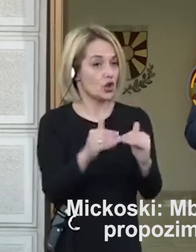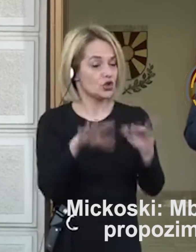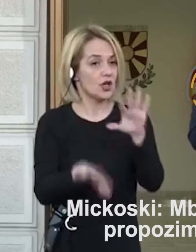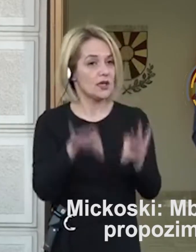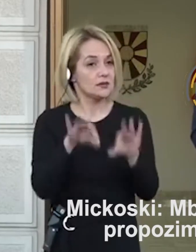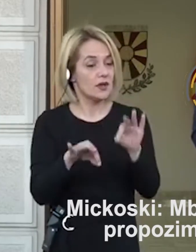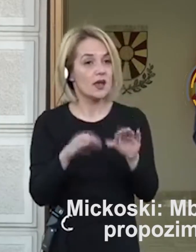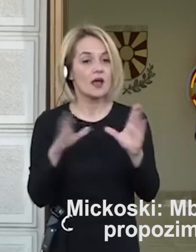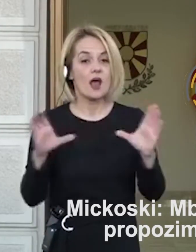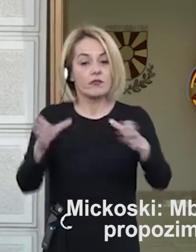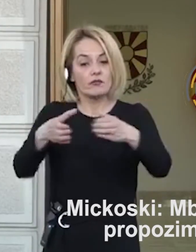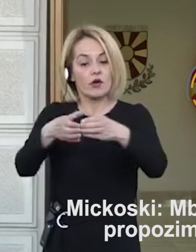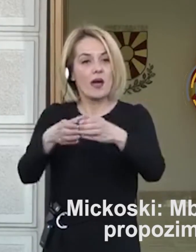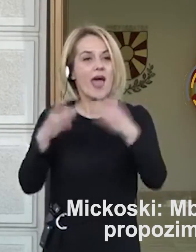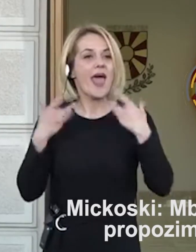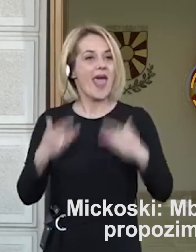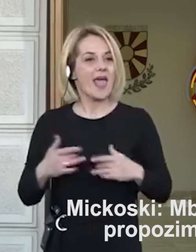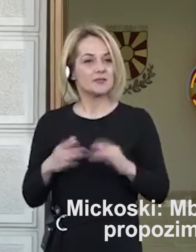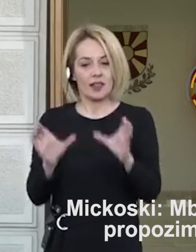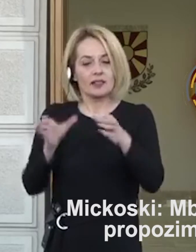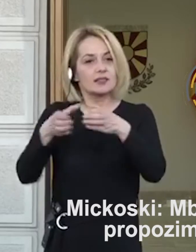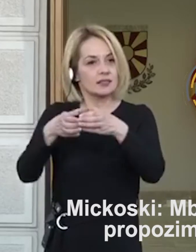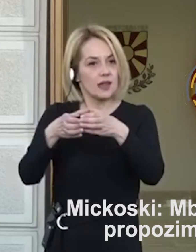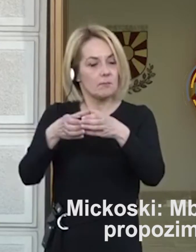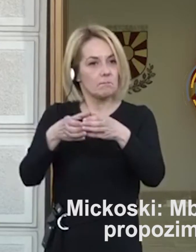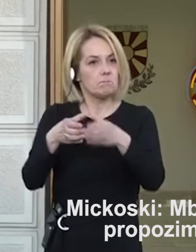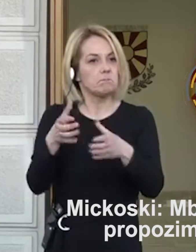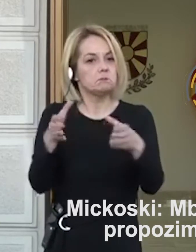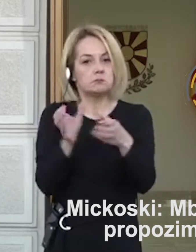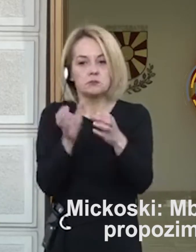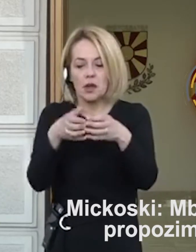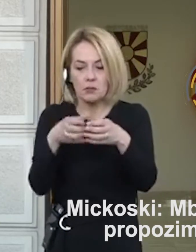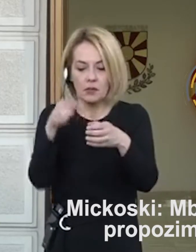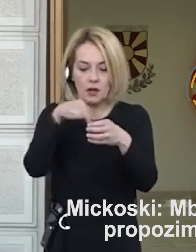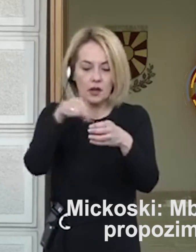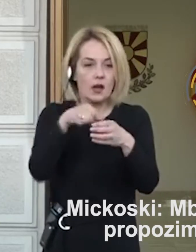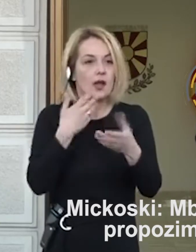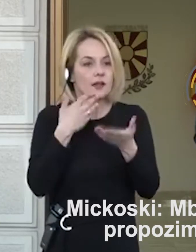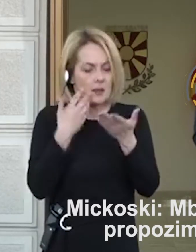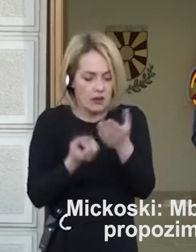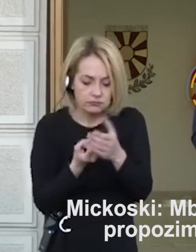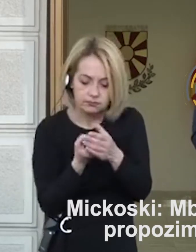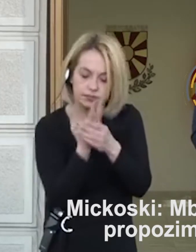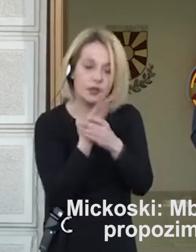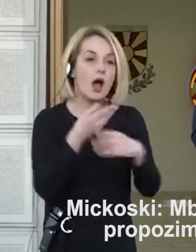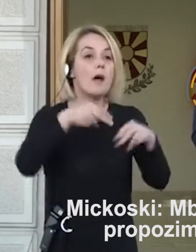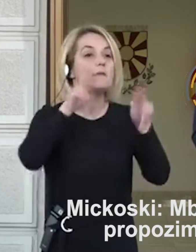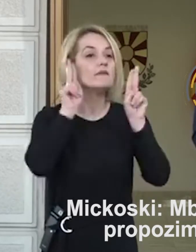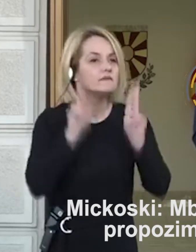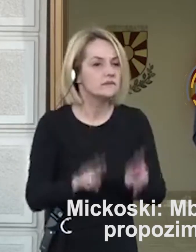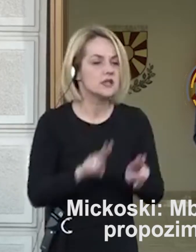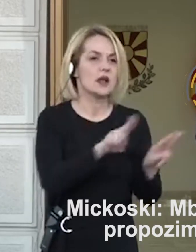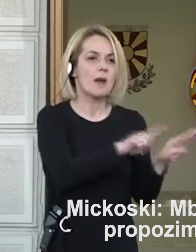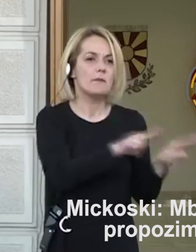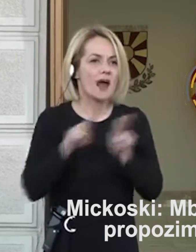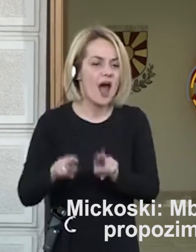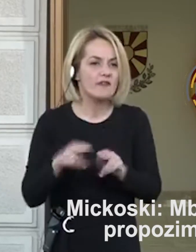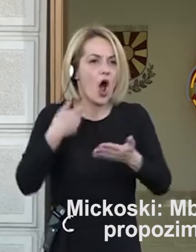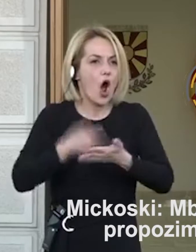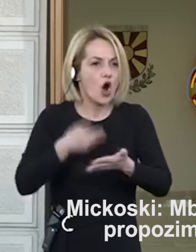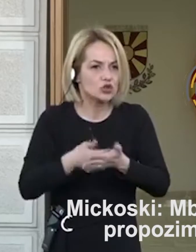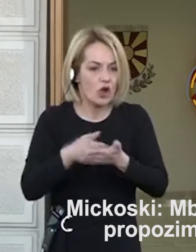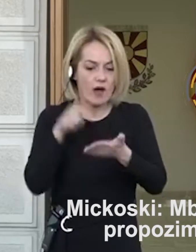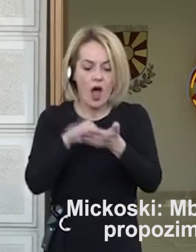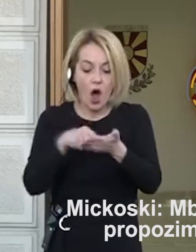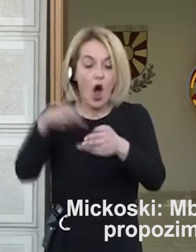изборите, да се формира експертски тим, кој што ќе донесе правна основа, односно правен фундамент за одлука, која што понатално